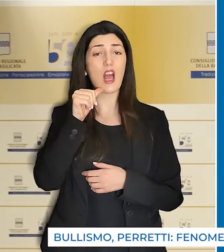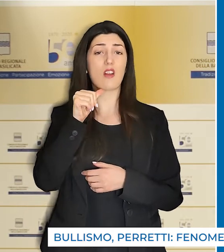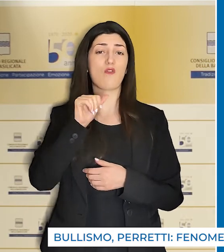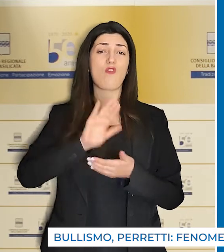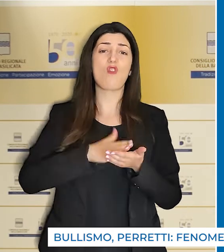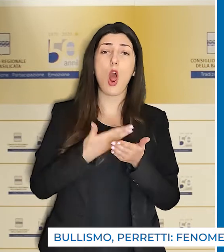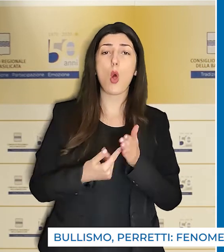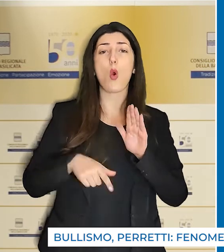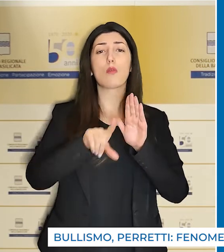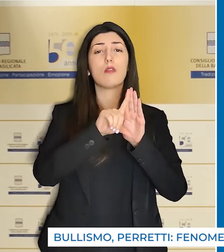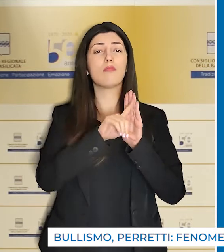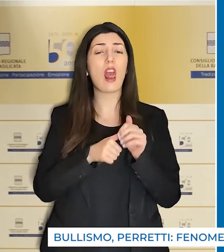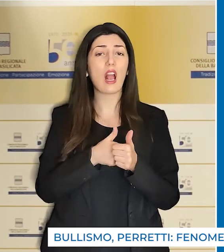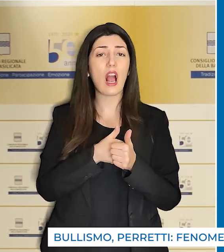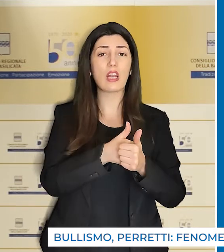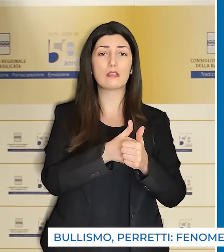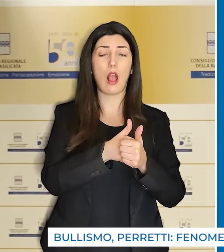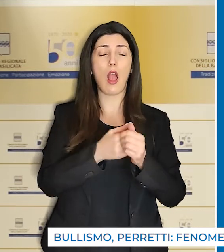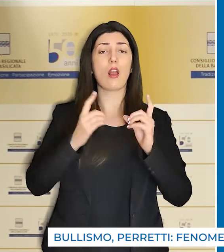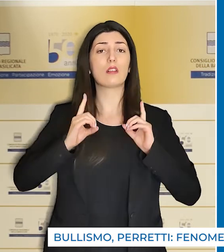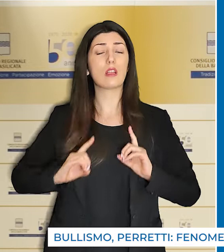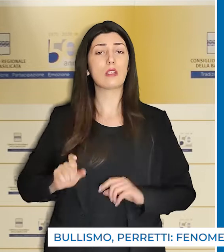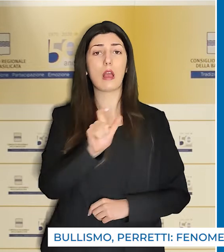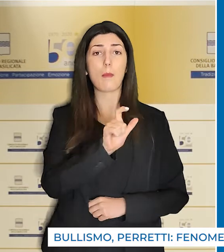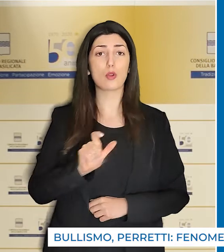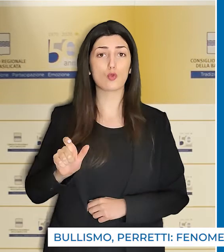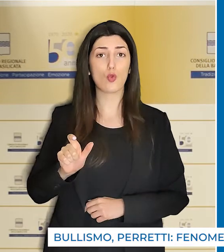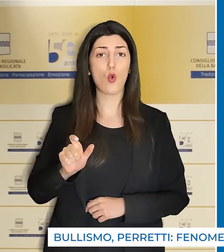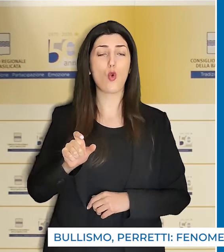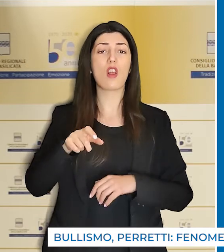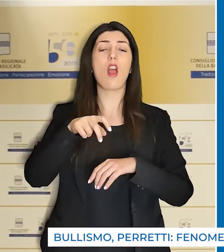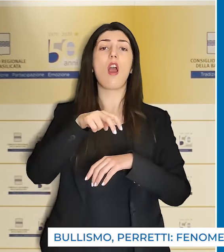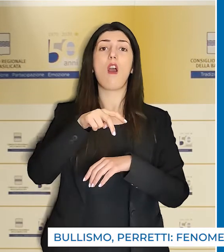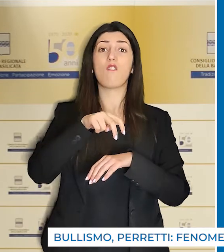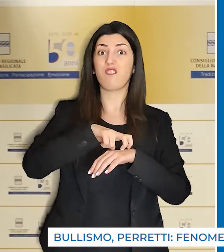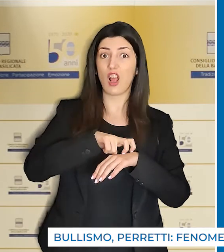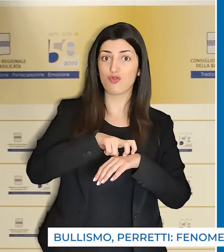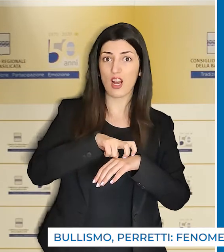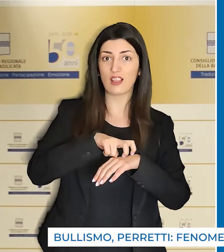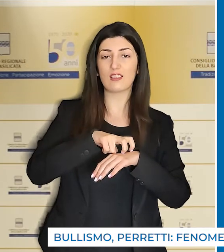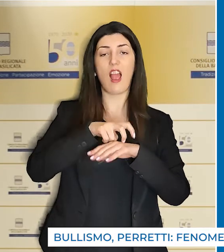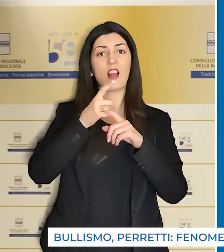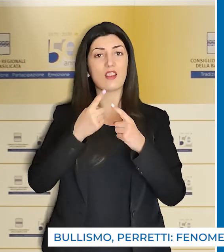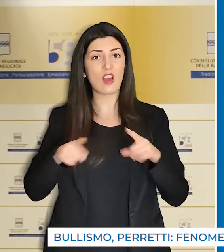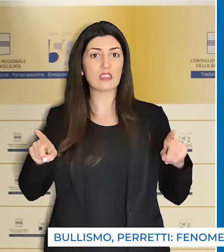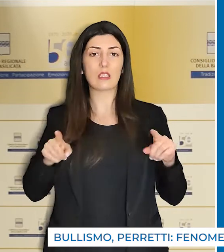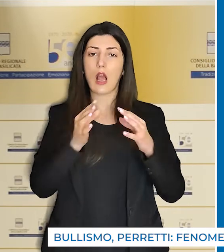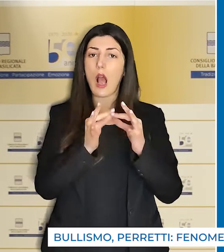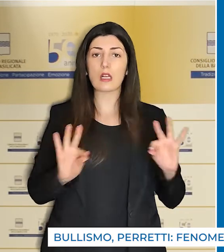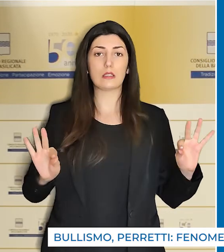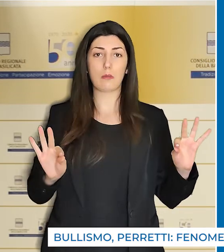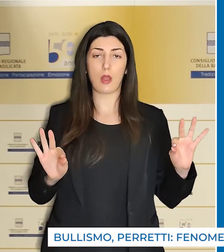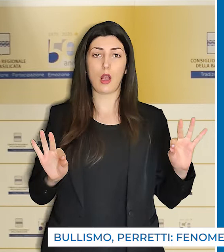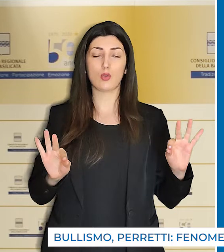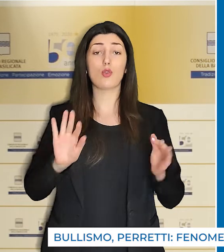i valori della legalità, della dignità delle persone, del rispetto della fragilità e diversità,